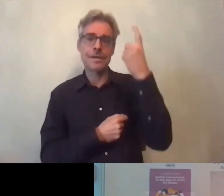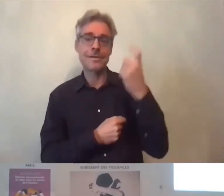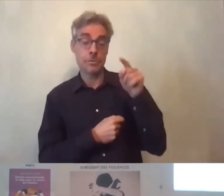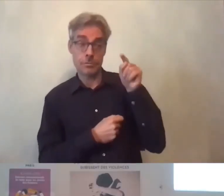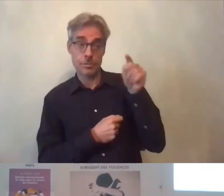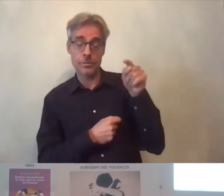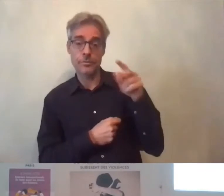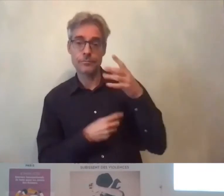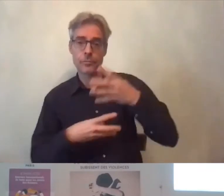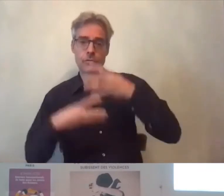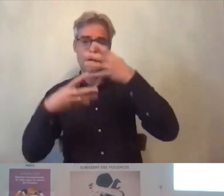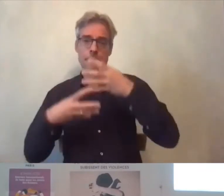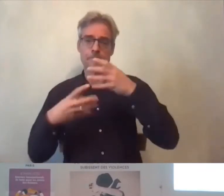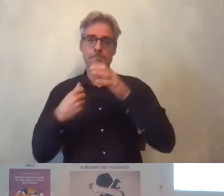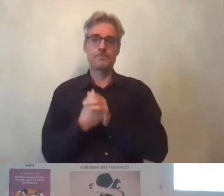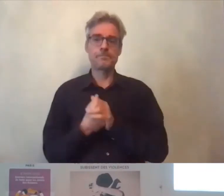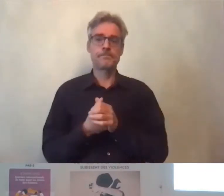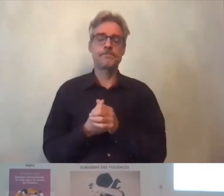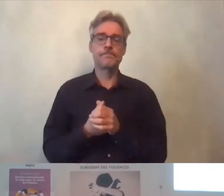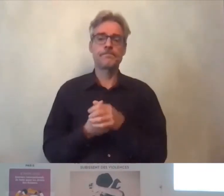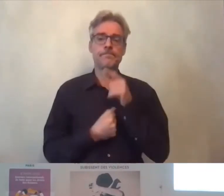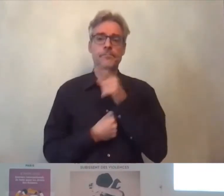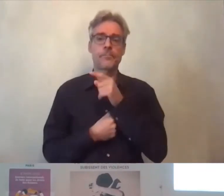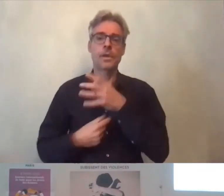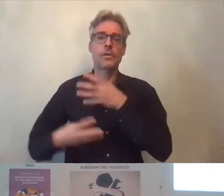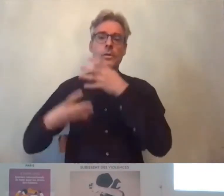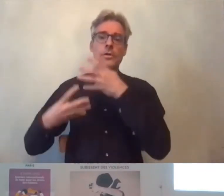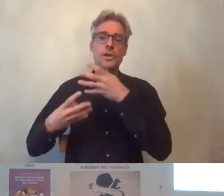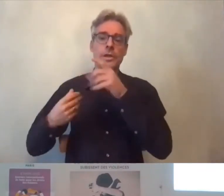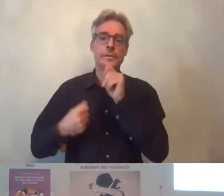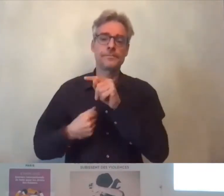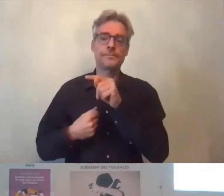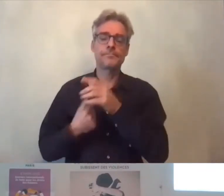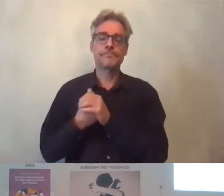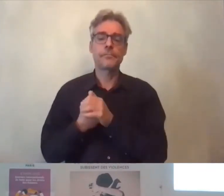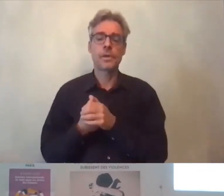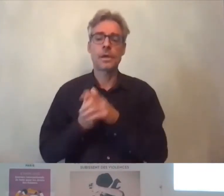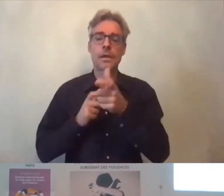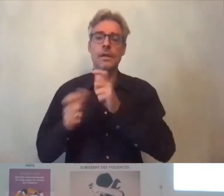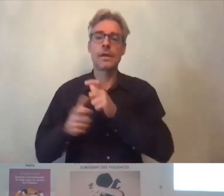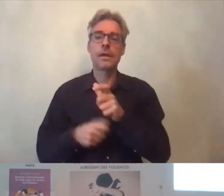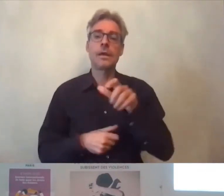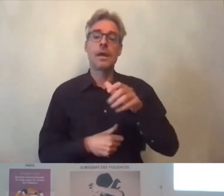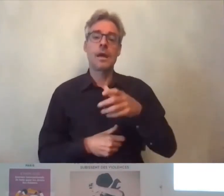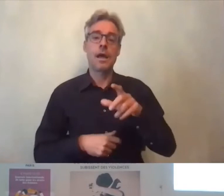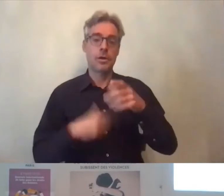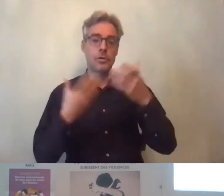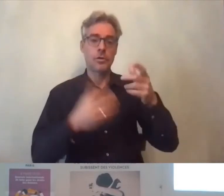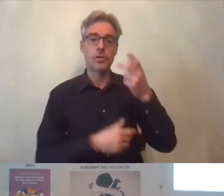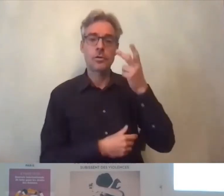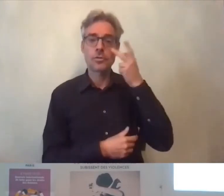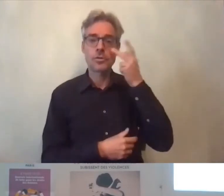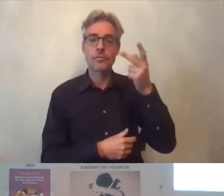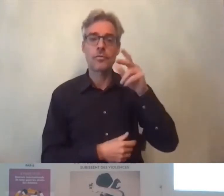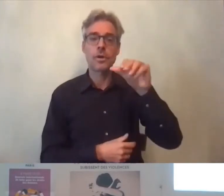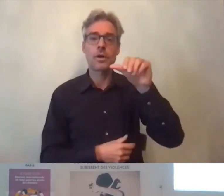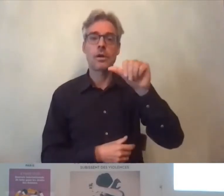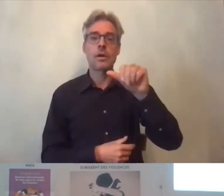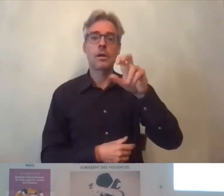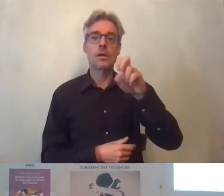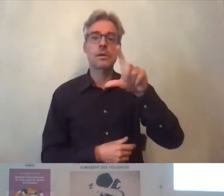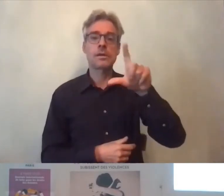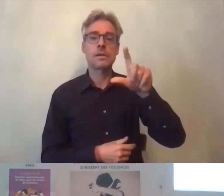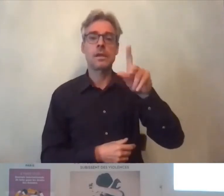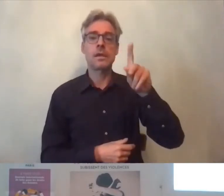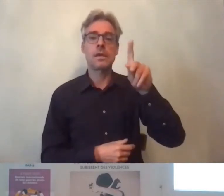d'ailleurs dans le question-réponse c'est l'occasion pour moi d'accueillir Axel Kahn que je vois qui nous a rejoint et